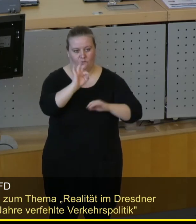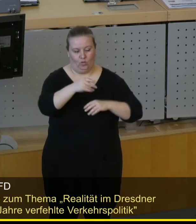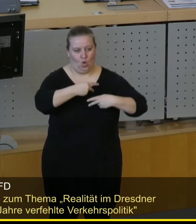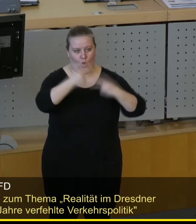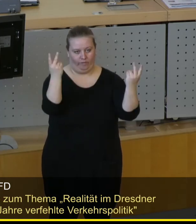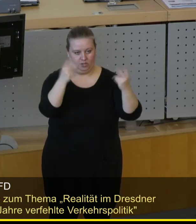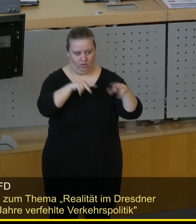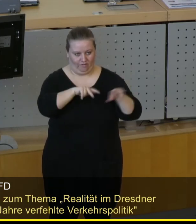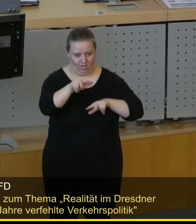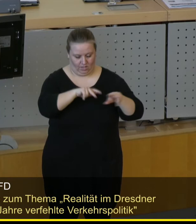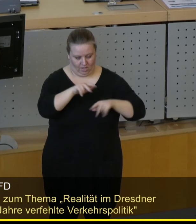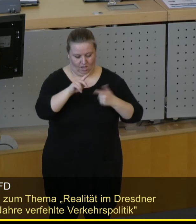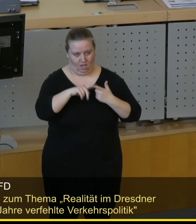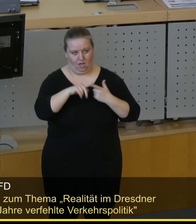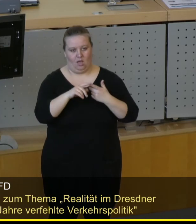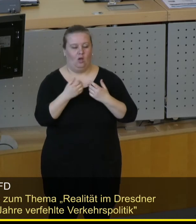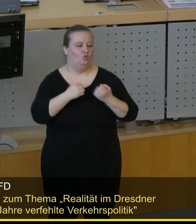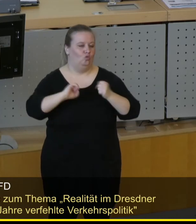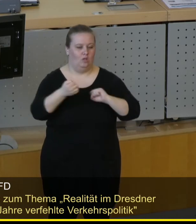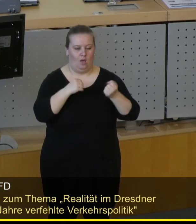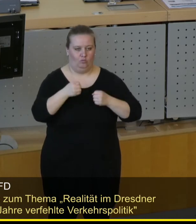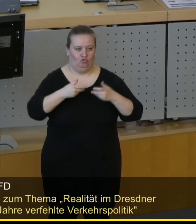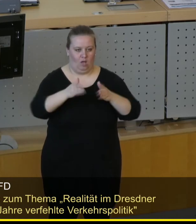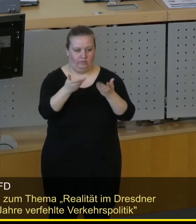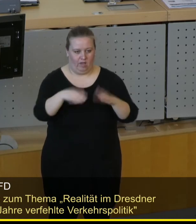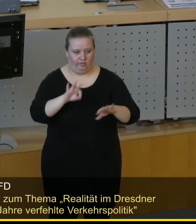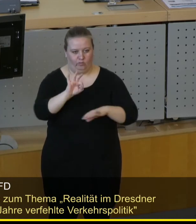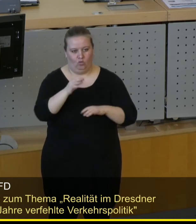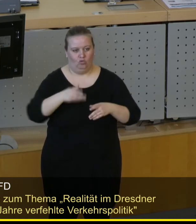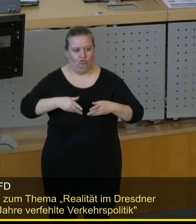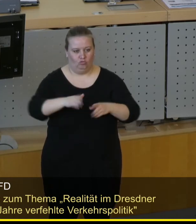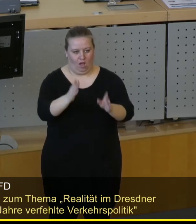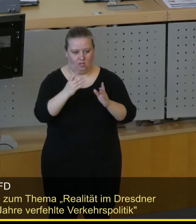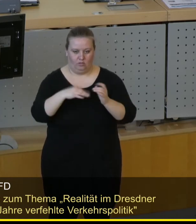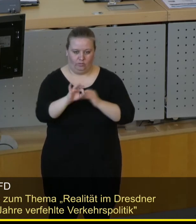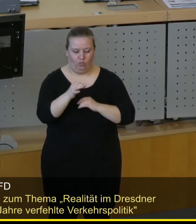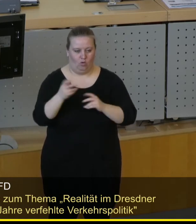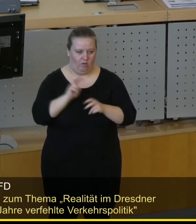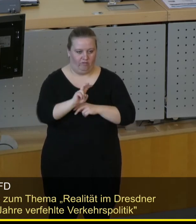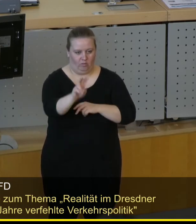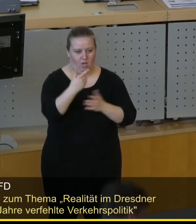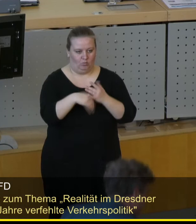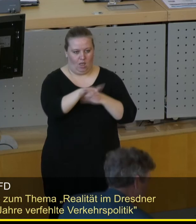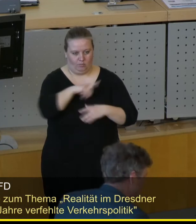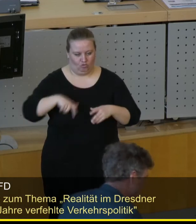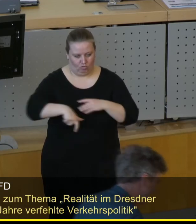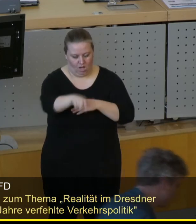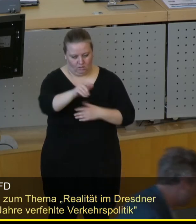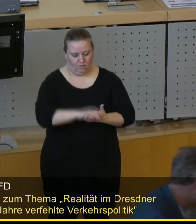öffentlichen Verkehr, dynamische Straßenraumfreigabe, zum Beispiel die Straßenbahn als Pulkführer wie auf der Leipziger Straße,